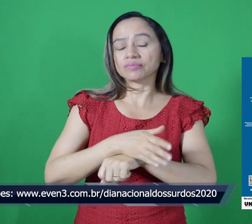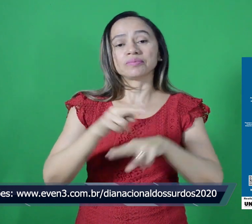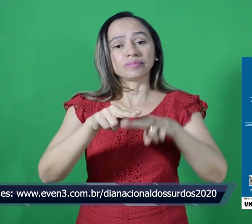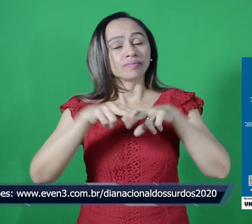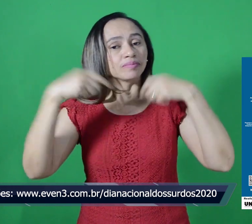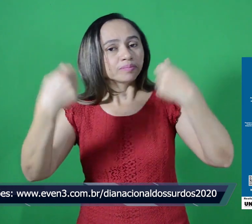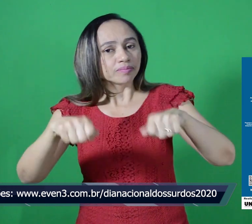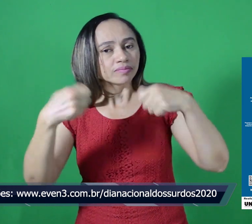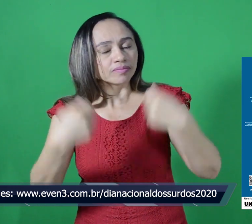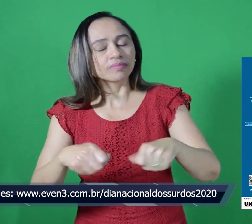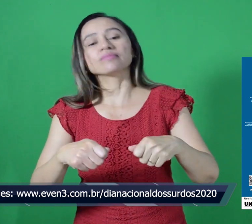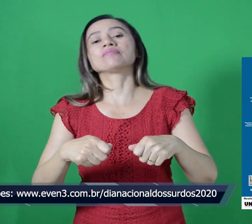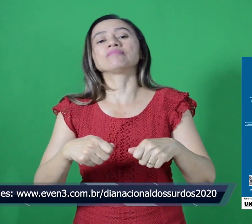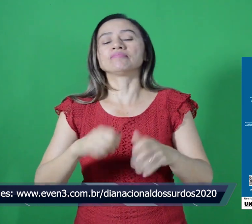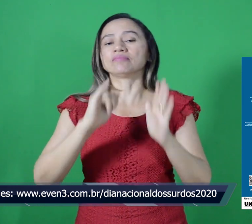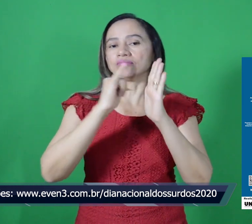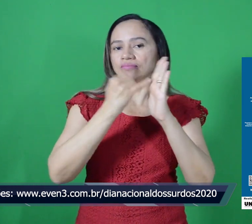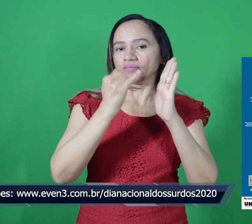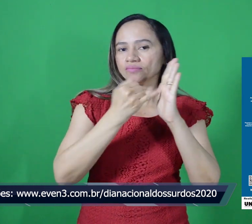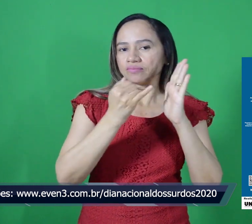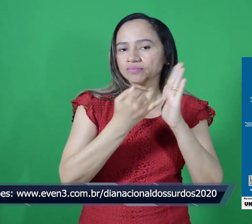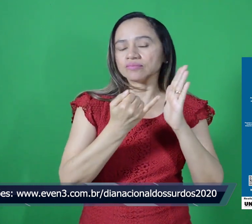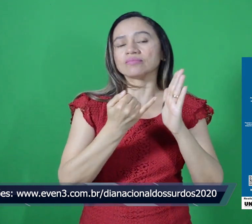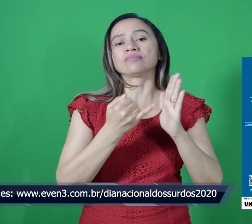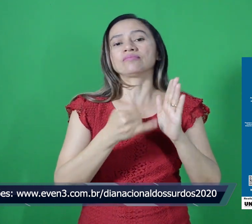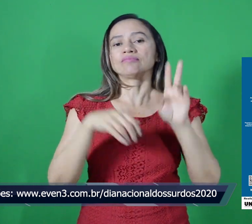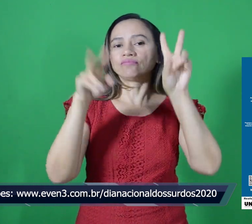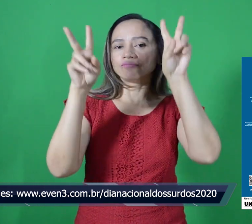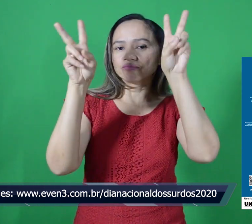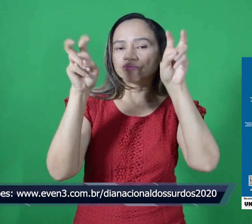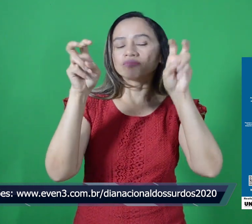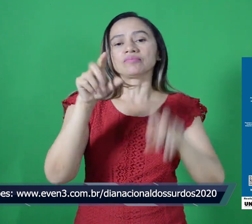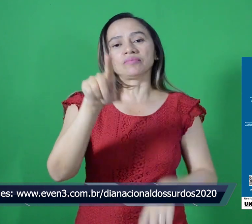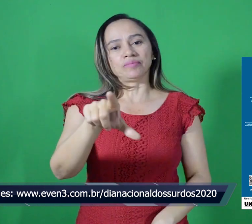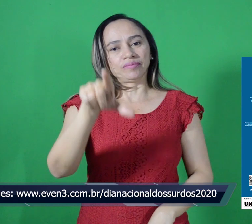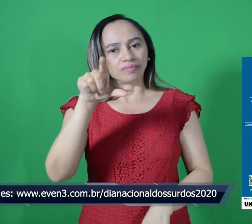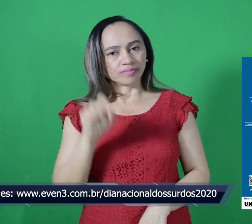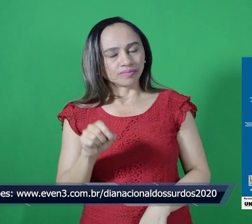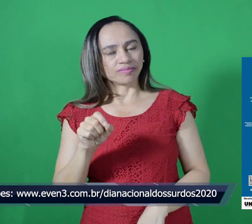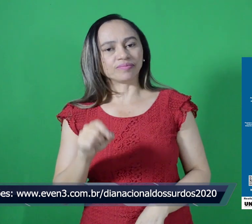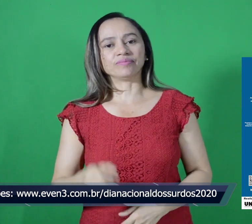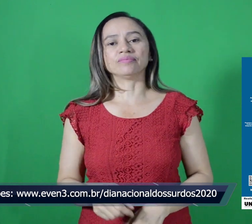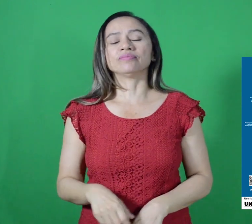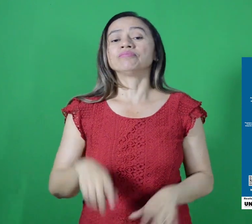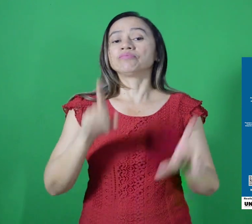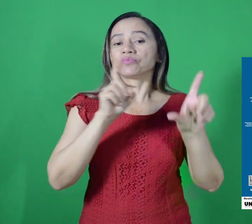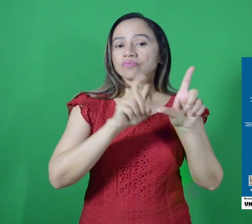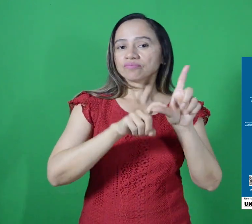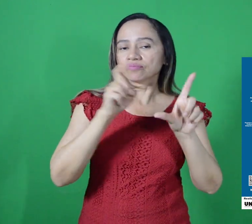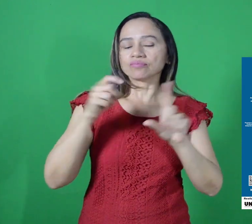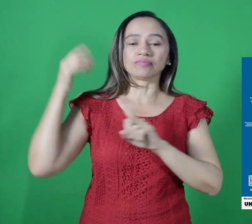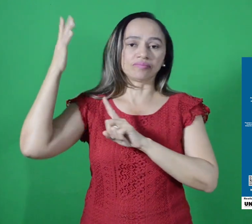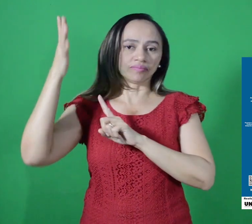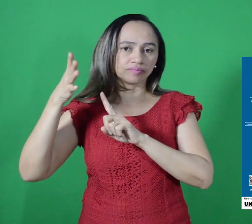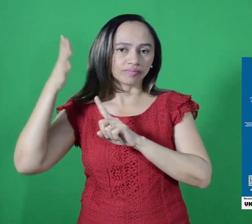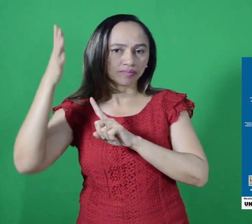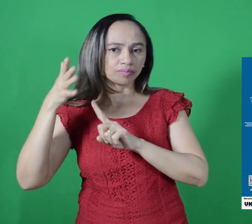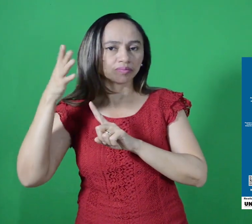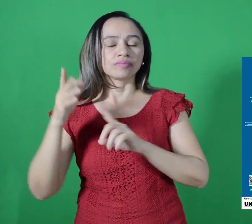a certificação se dará por atividade, por isso há necessidade de inscrição em cada temática